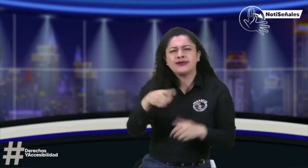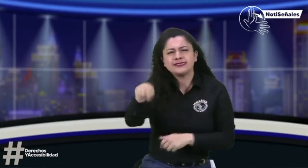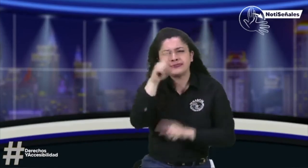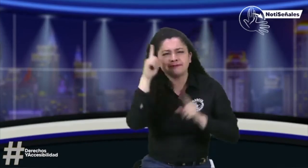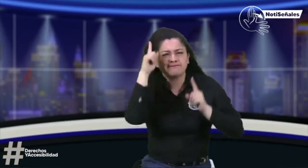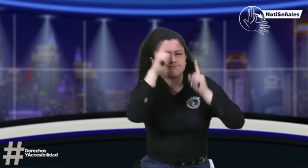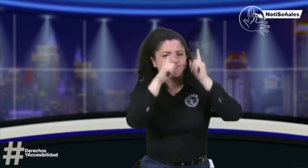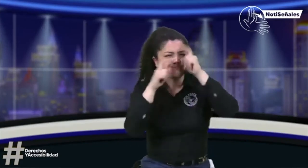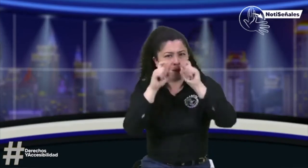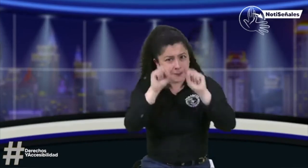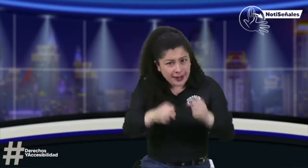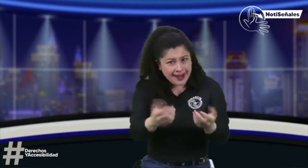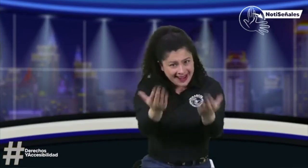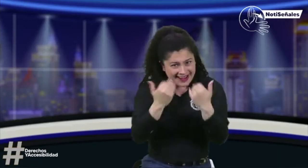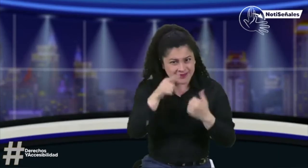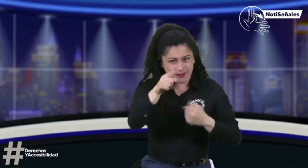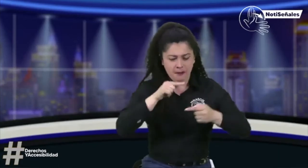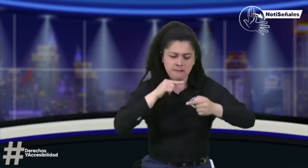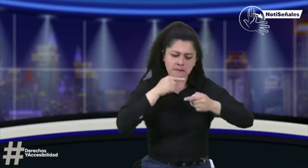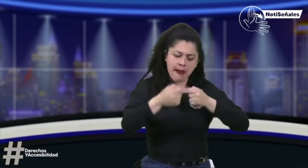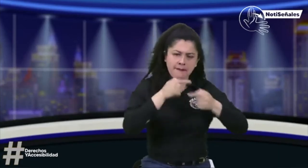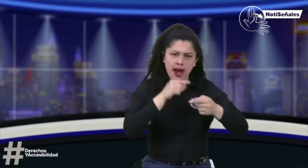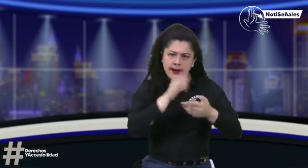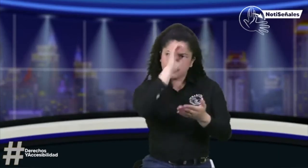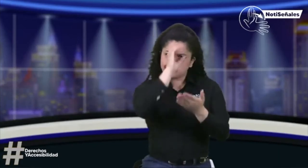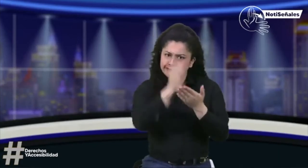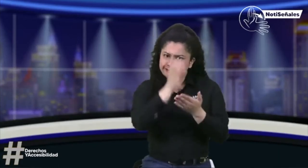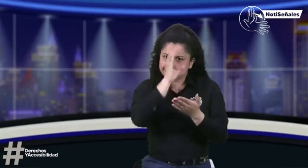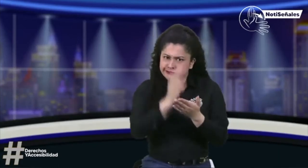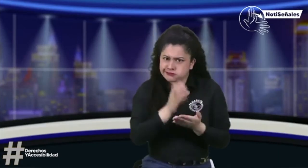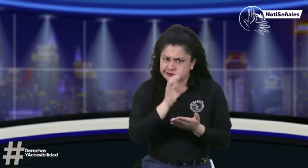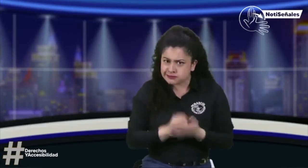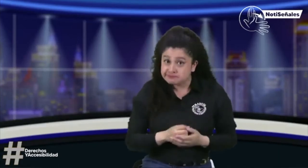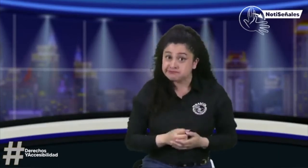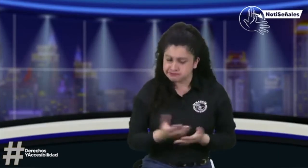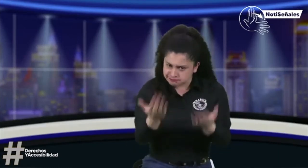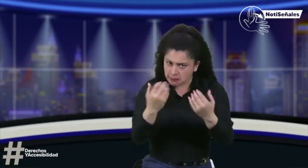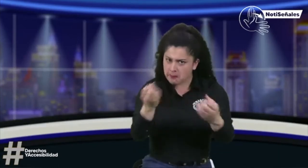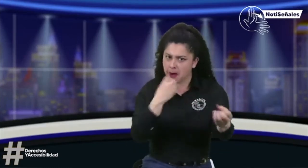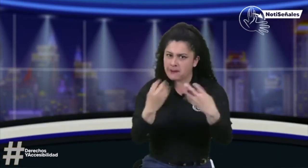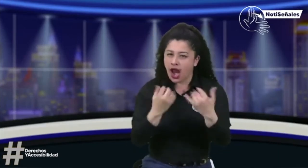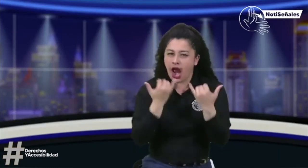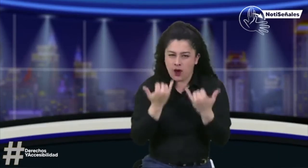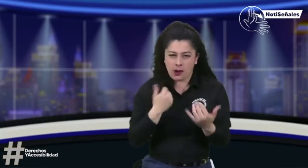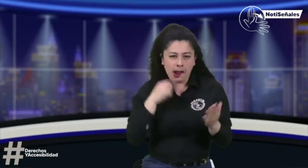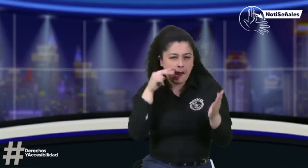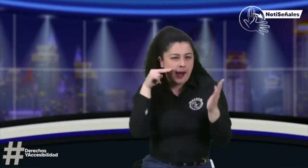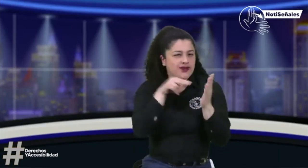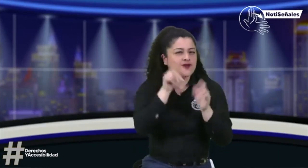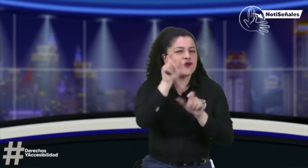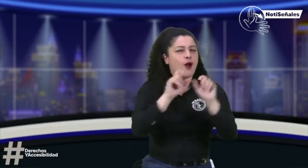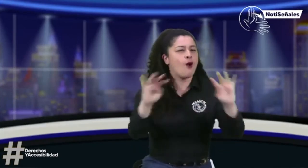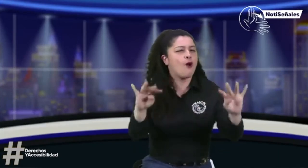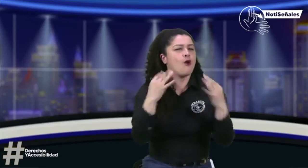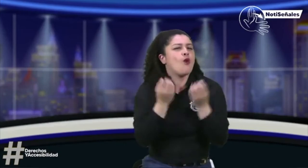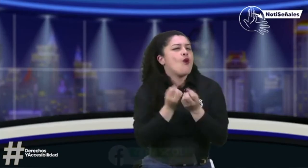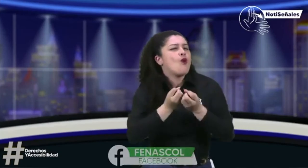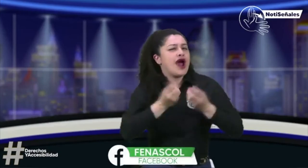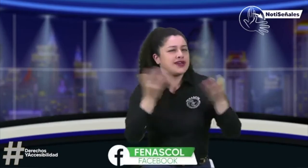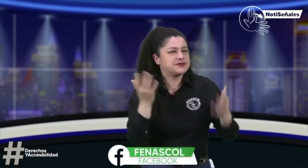en temas de accesibilidad? Déjenos sus comentarios. Déjenos sus comentarios aquí en esta publicación. ¿Y cuántas personas